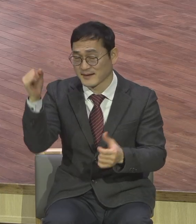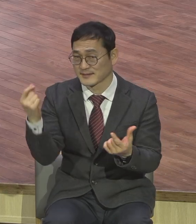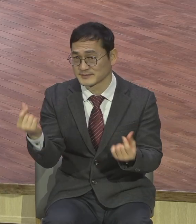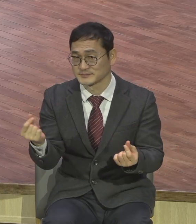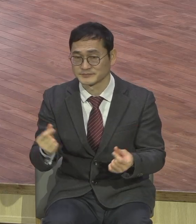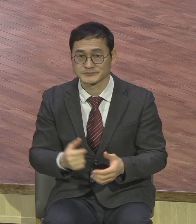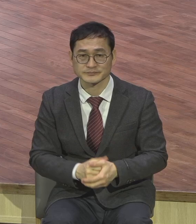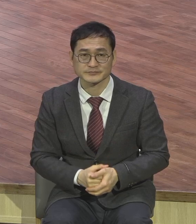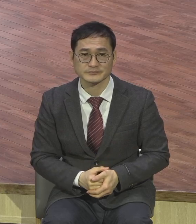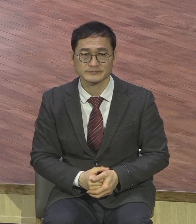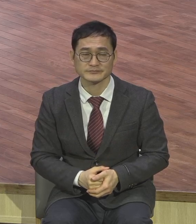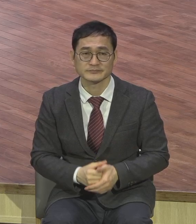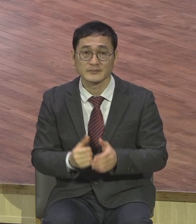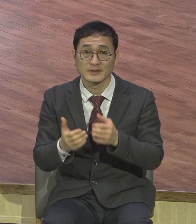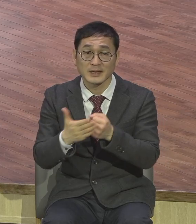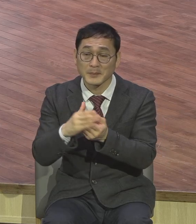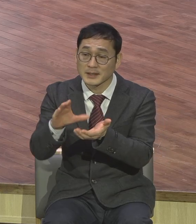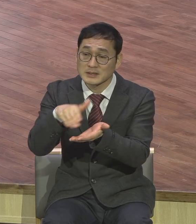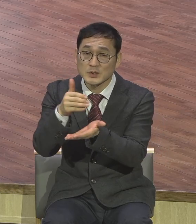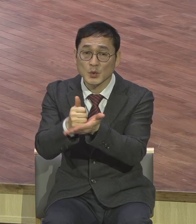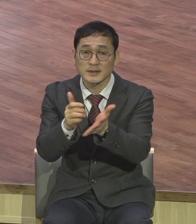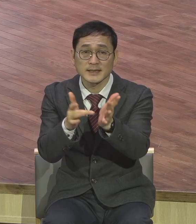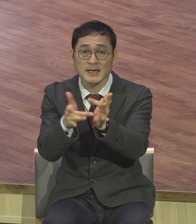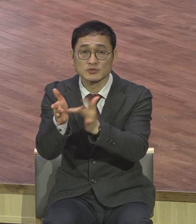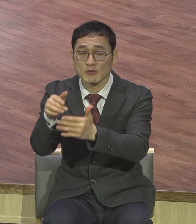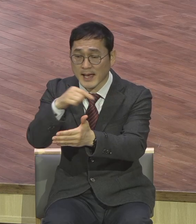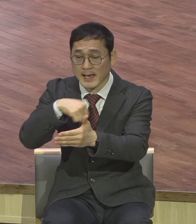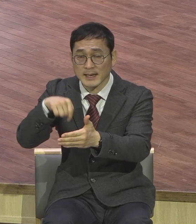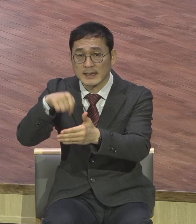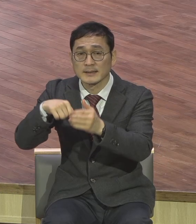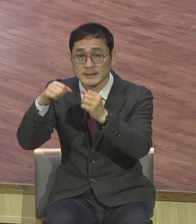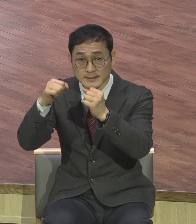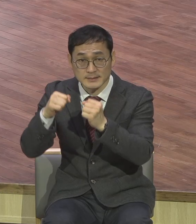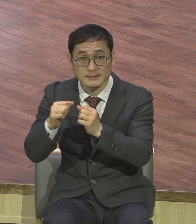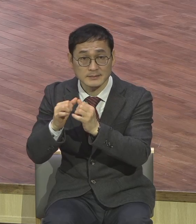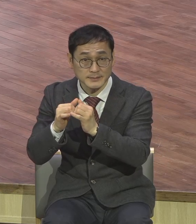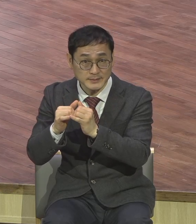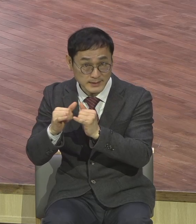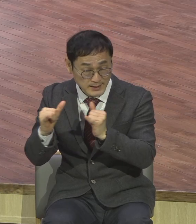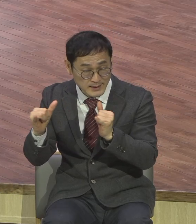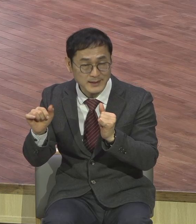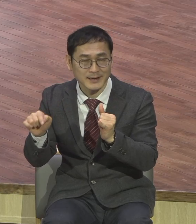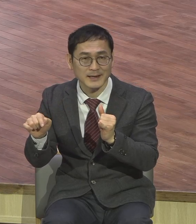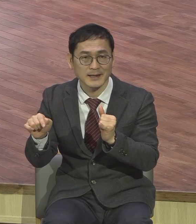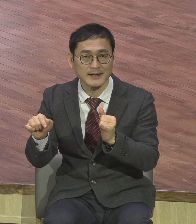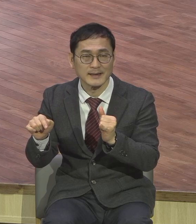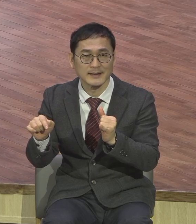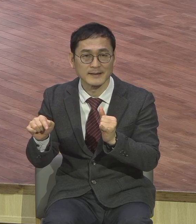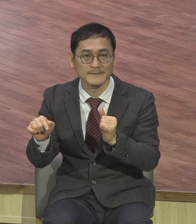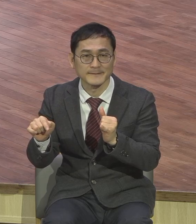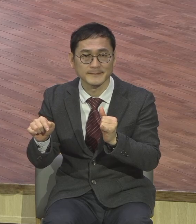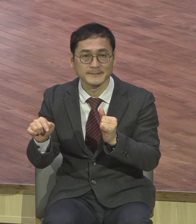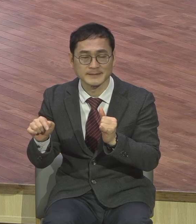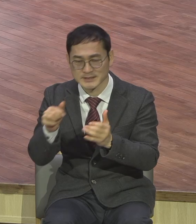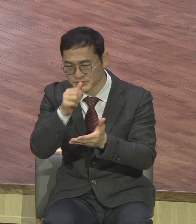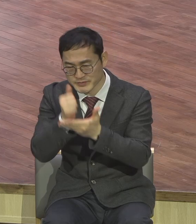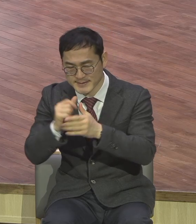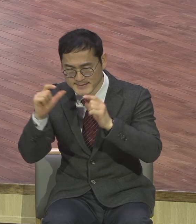그리스도 예수 안에 있는 자에게는 말하겠습니까 결코 정죄함이 없나 이런 그리스도